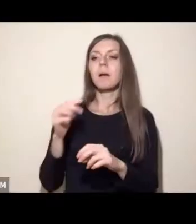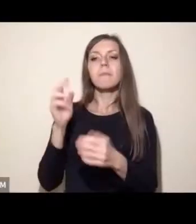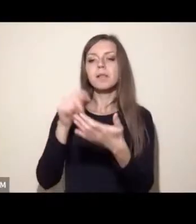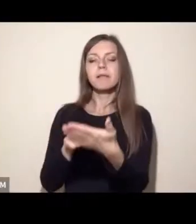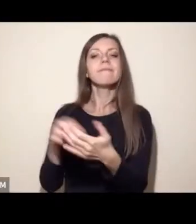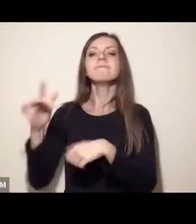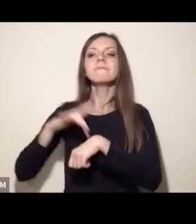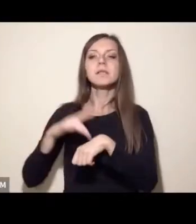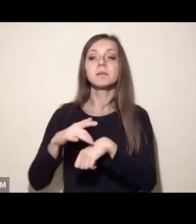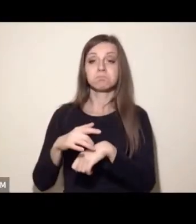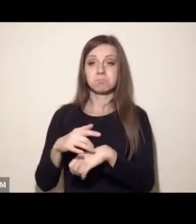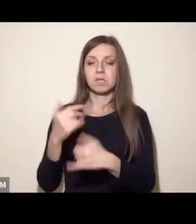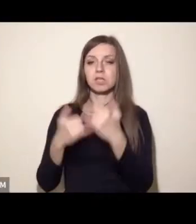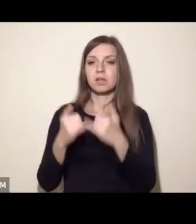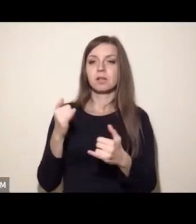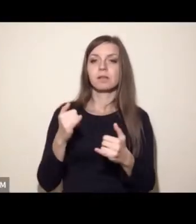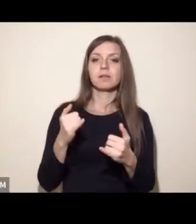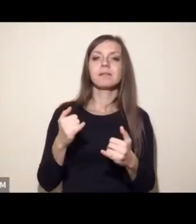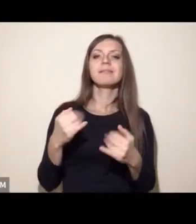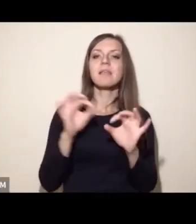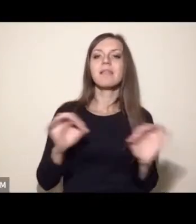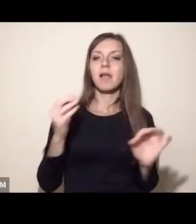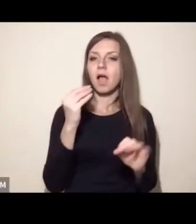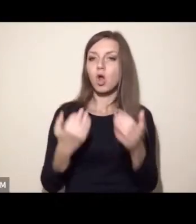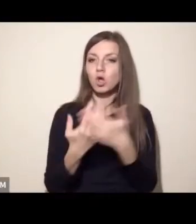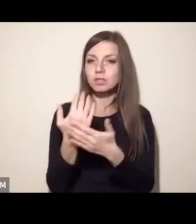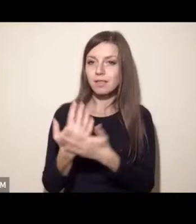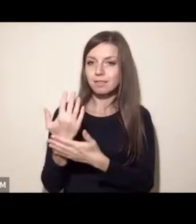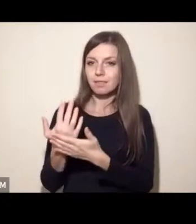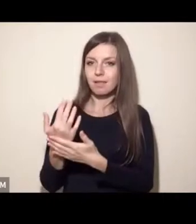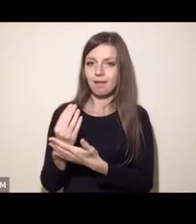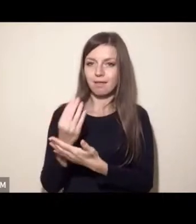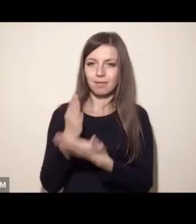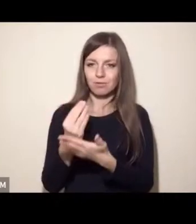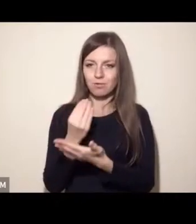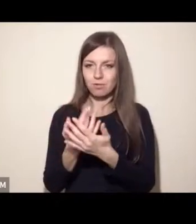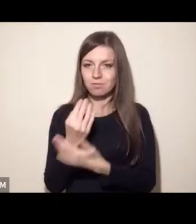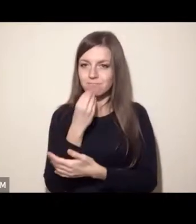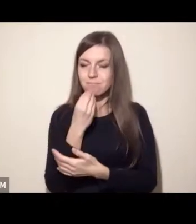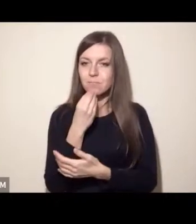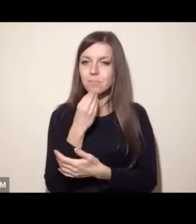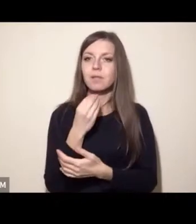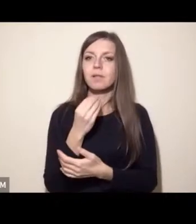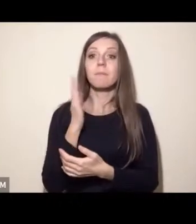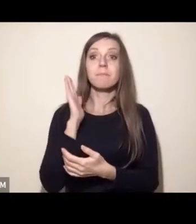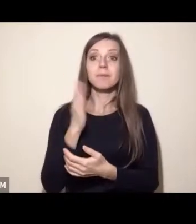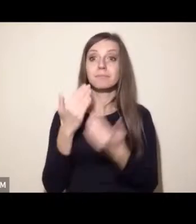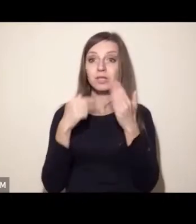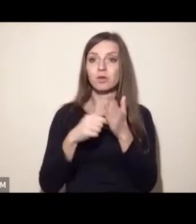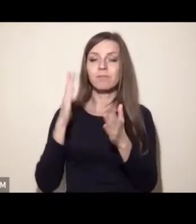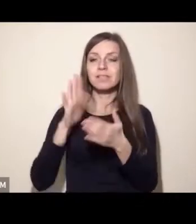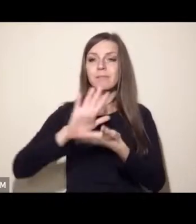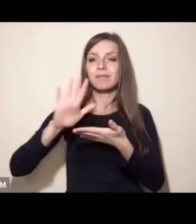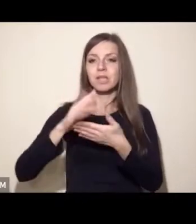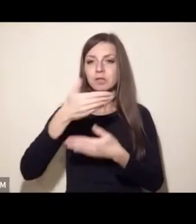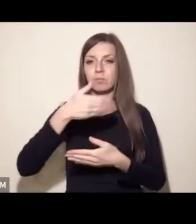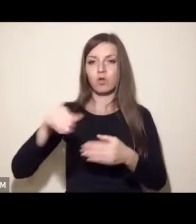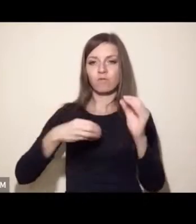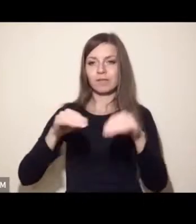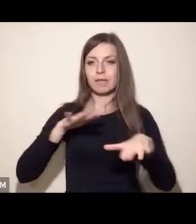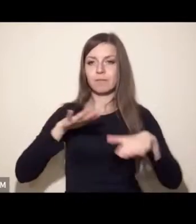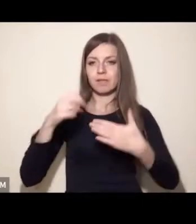zeroemisyjną opartą na diecie roślinnej wyprowadziłoby to powstanie o 15 milionów więcej miejsc pracy niż